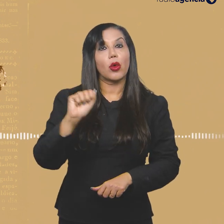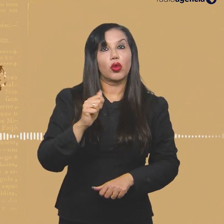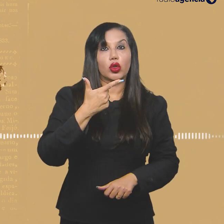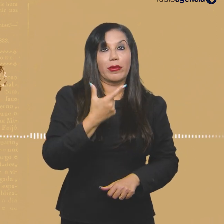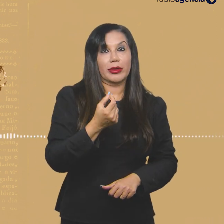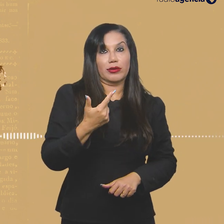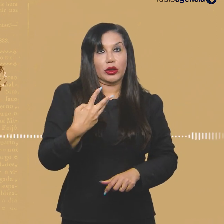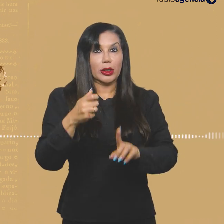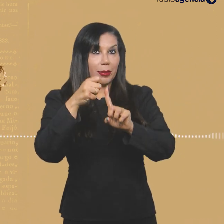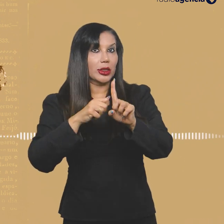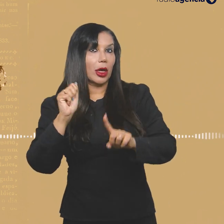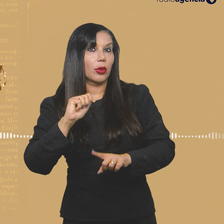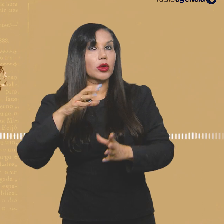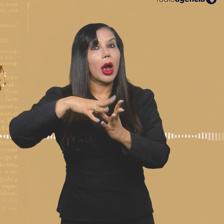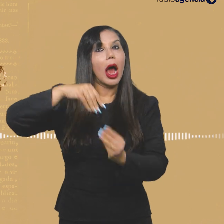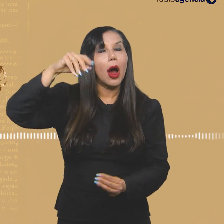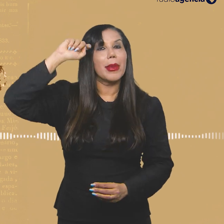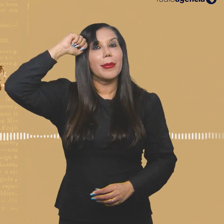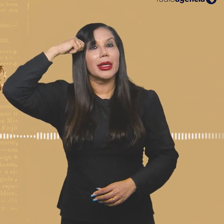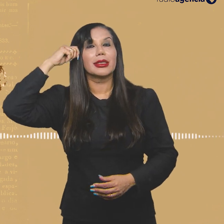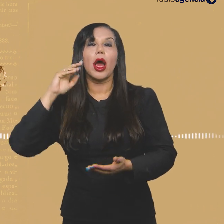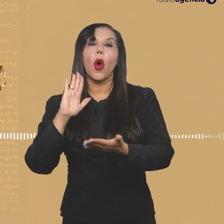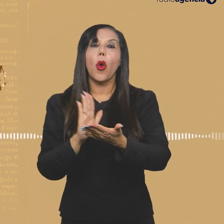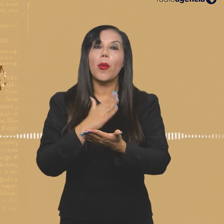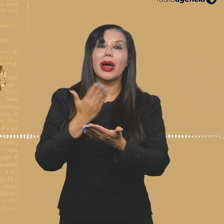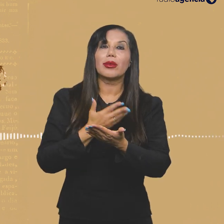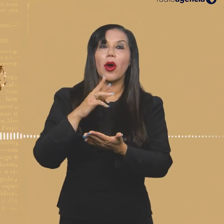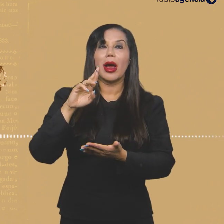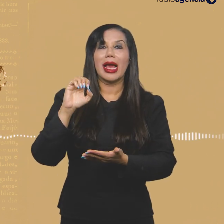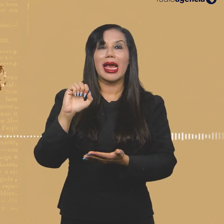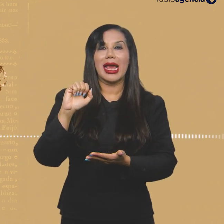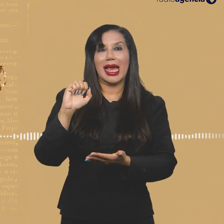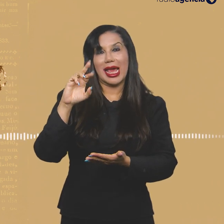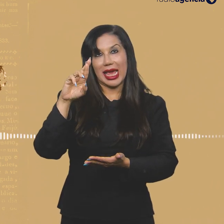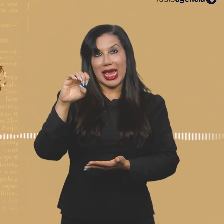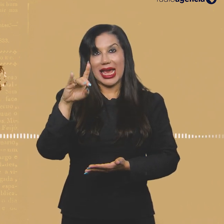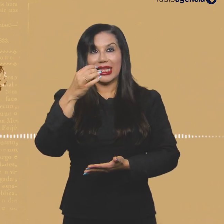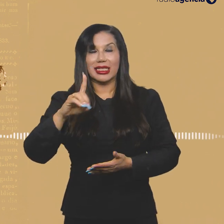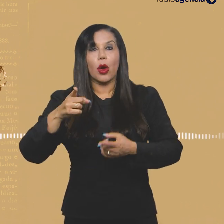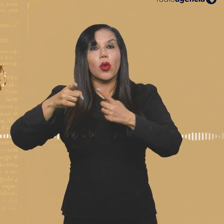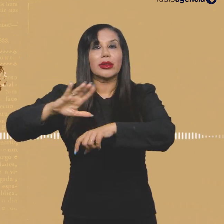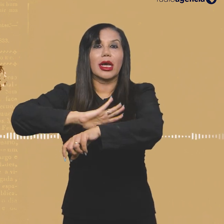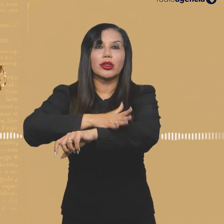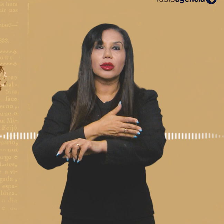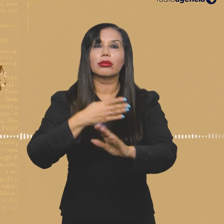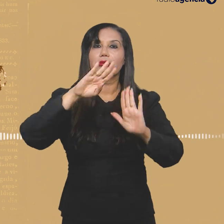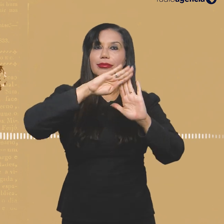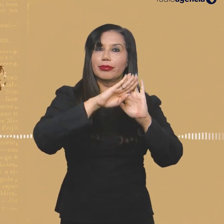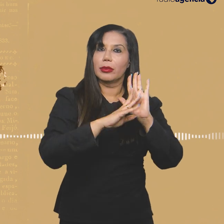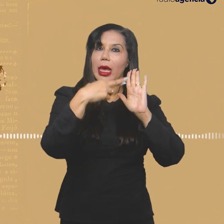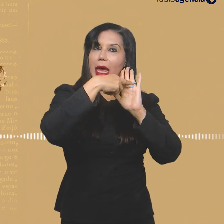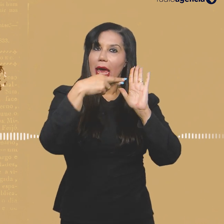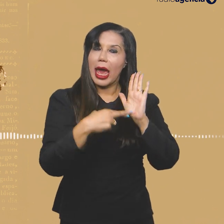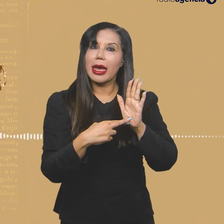Em agosto de 2023, o Alma Preta lançou um manual de redação antirracista. Ele traz um conjunto de princípios